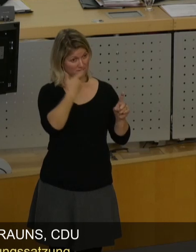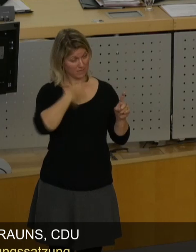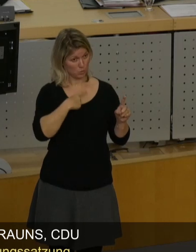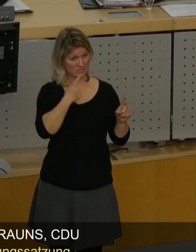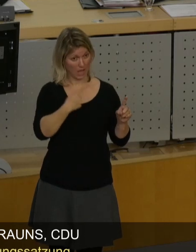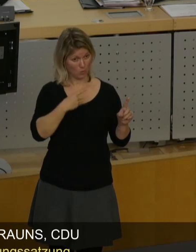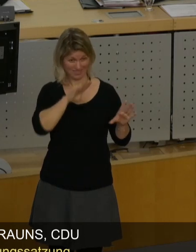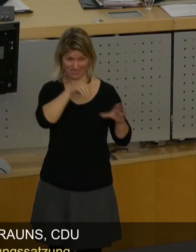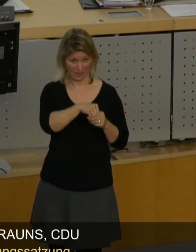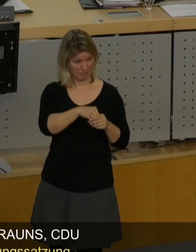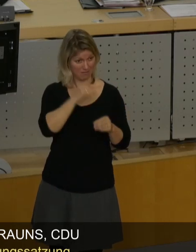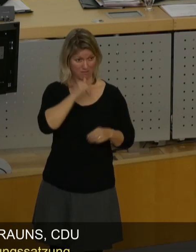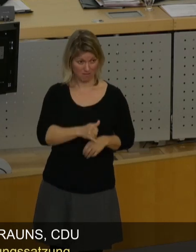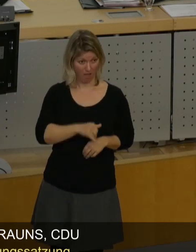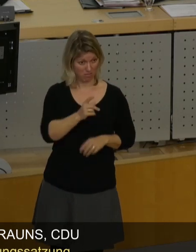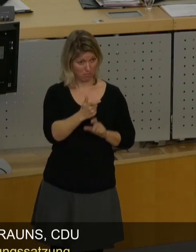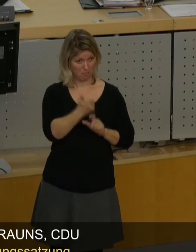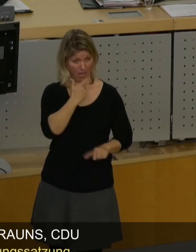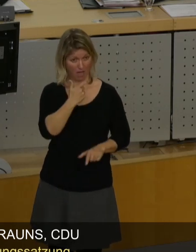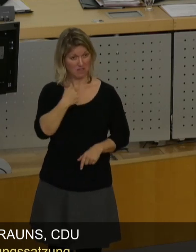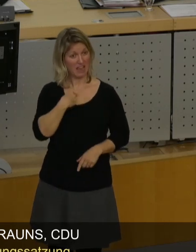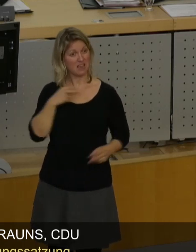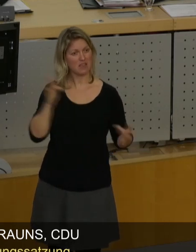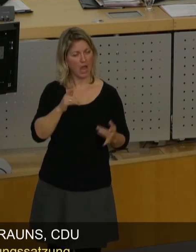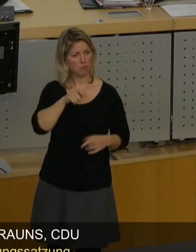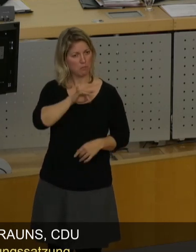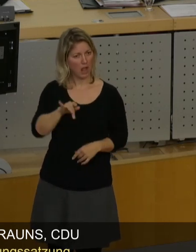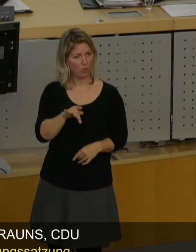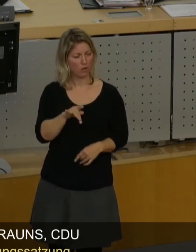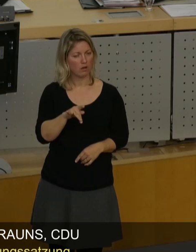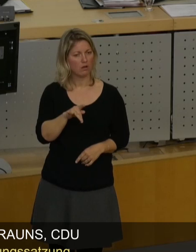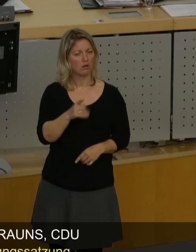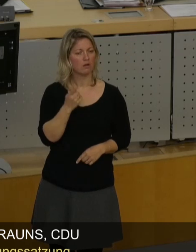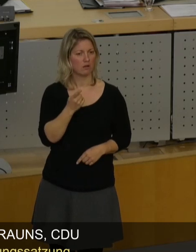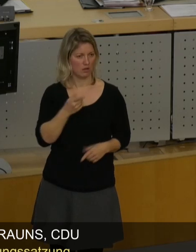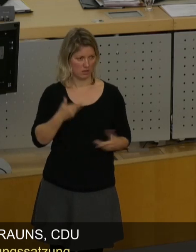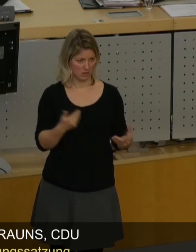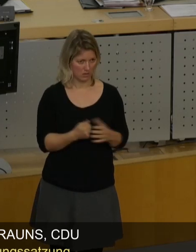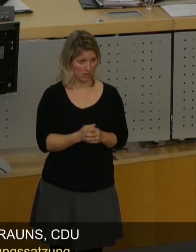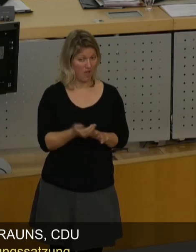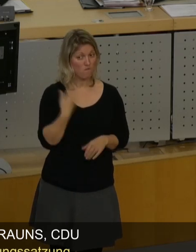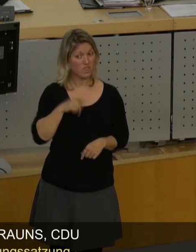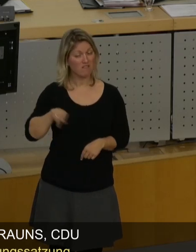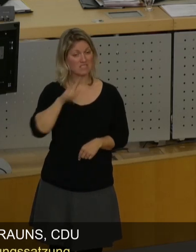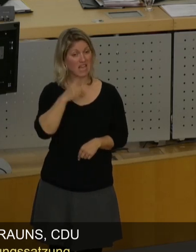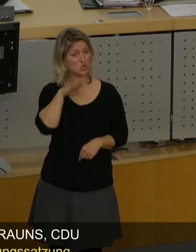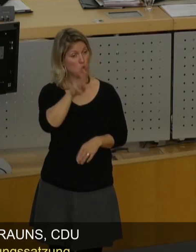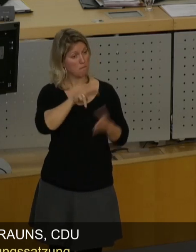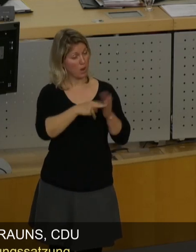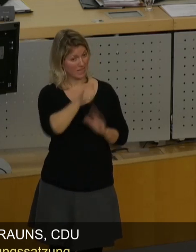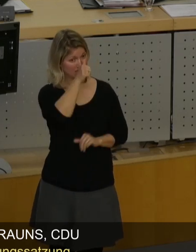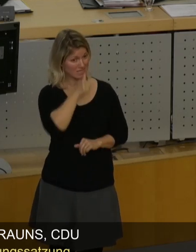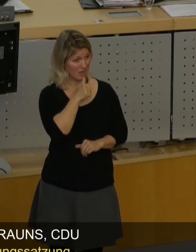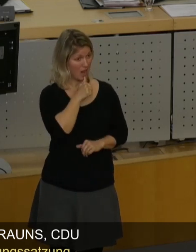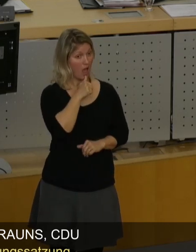Und ich betone, da schließe ich mich den Vorrednern an, Ihr eigener Politikstil, mit anderen